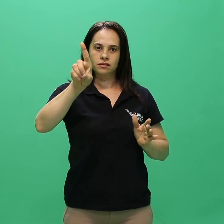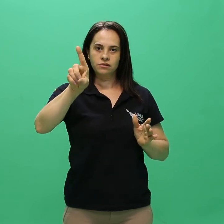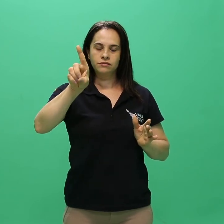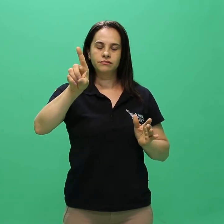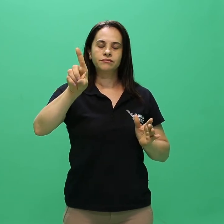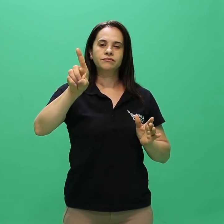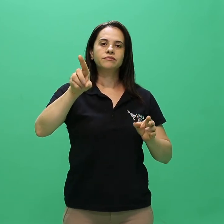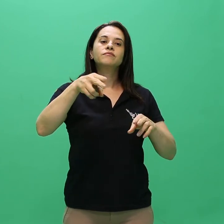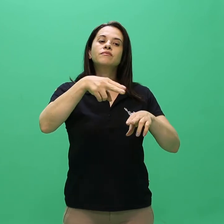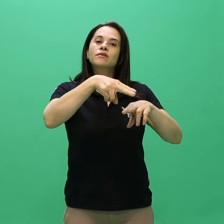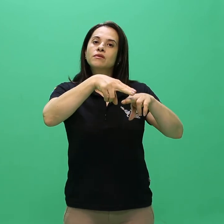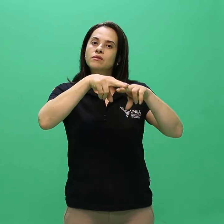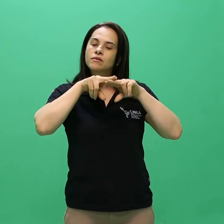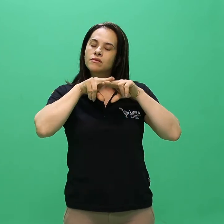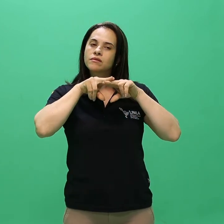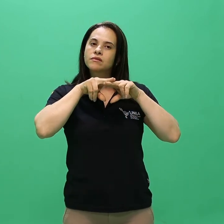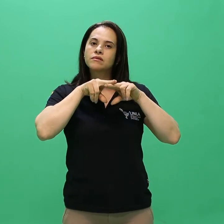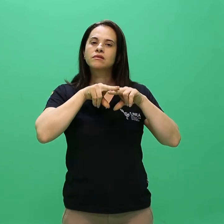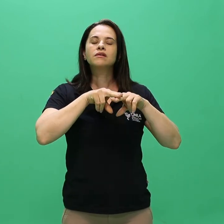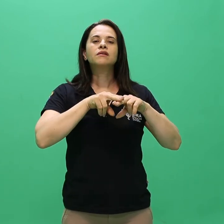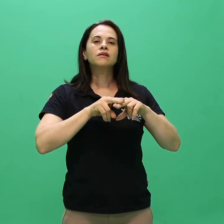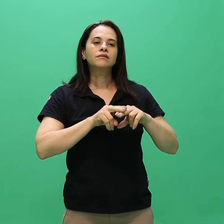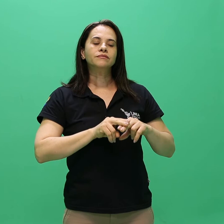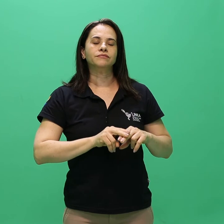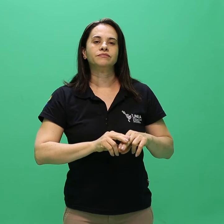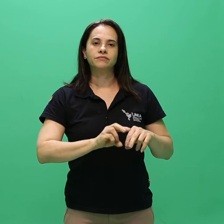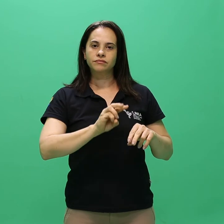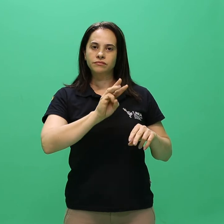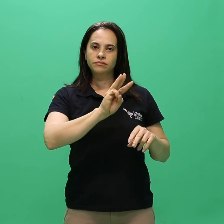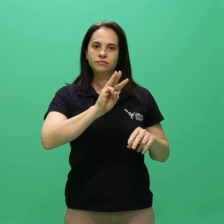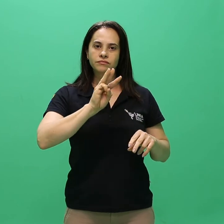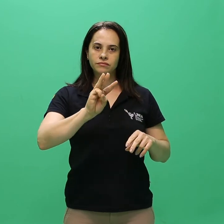.edu.br, para dirimir dúvidas.